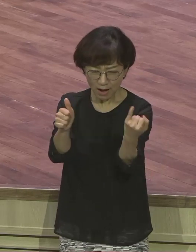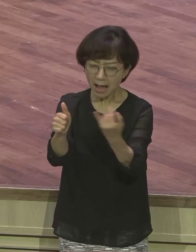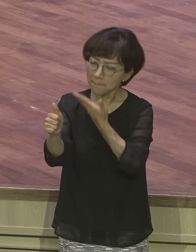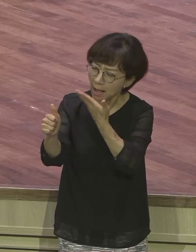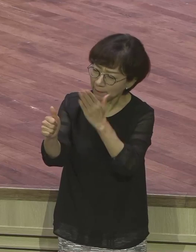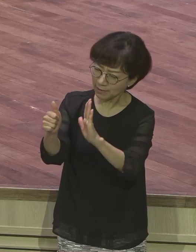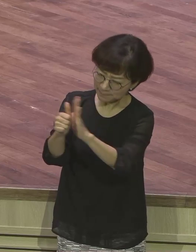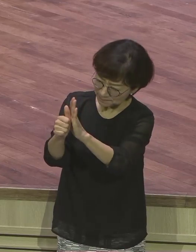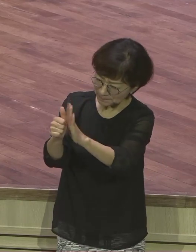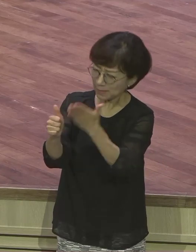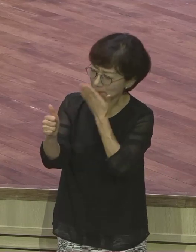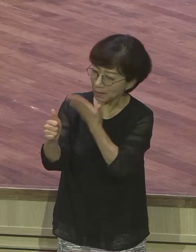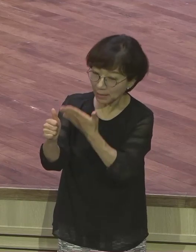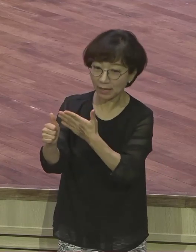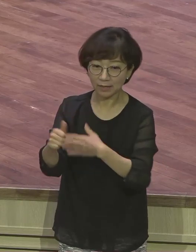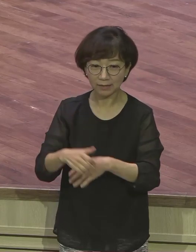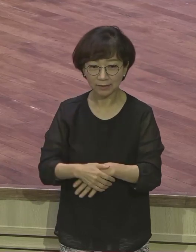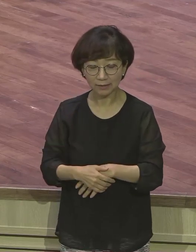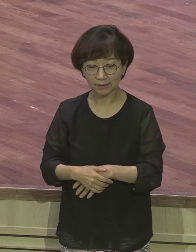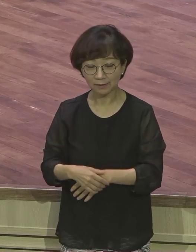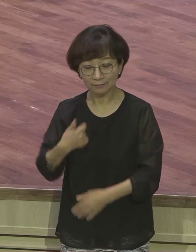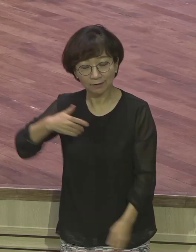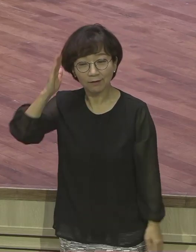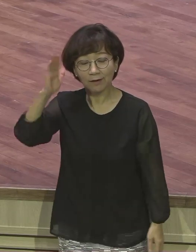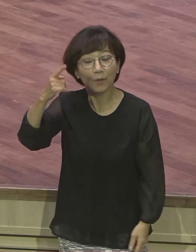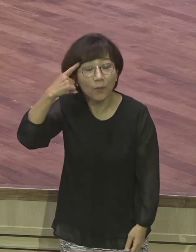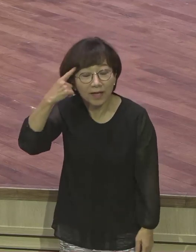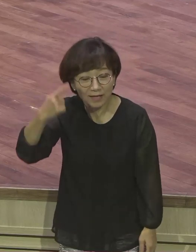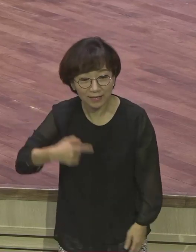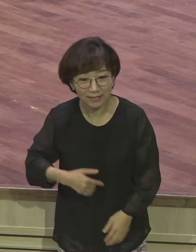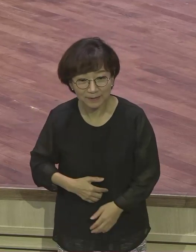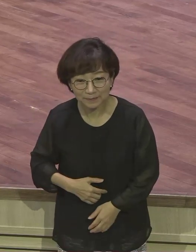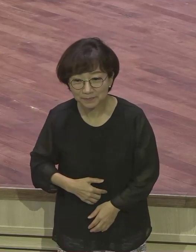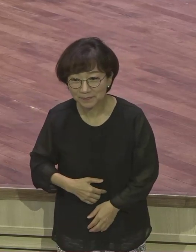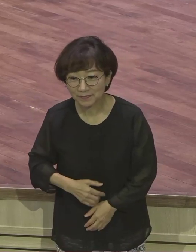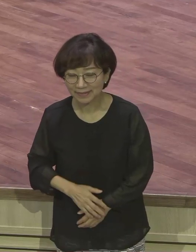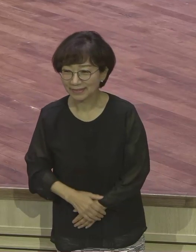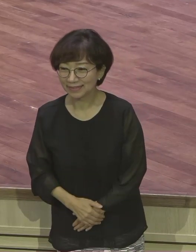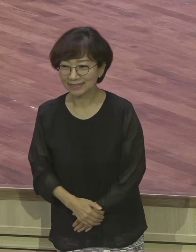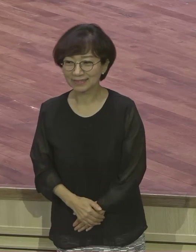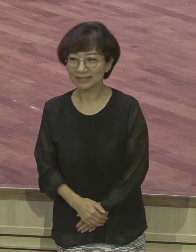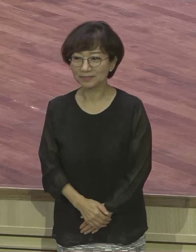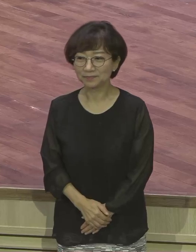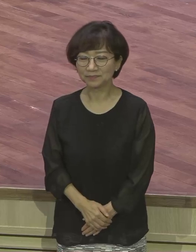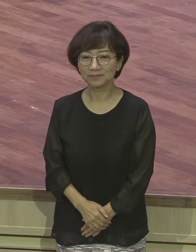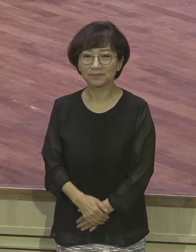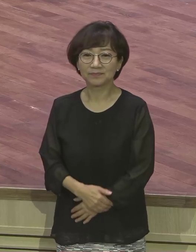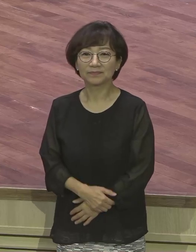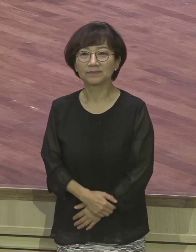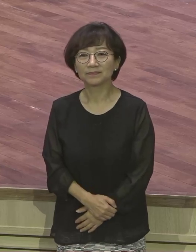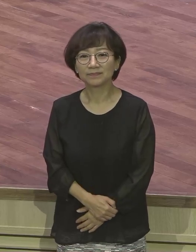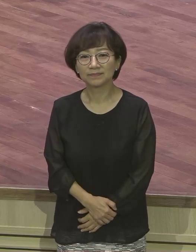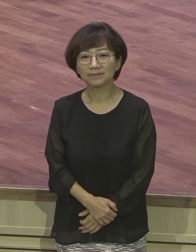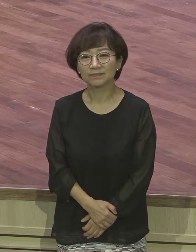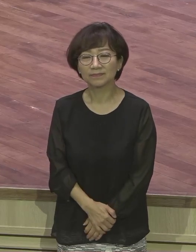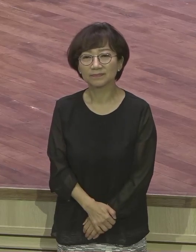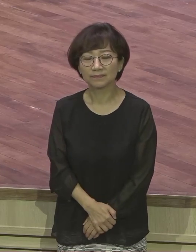제가 왜 말씀드립니까? 우리 영계 모든 성도들이요. 하나님이 주신